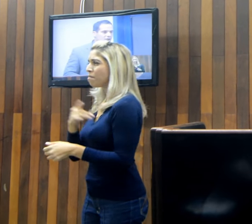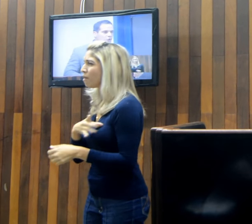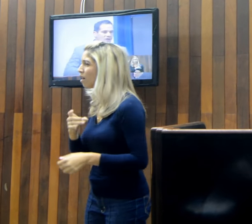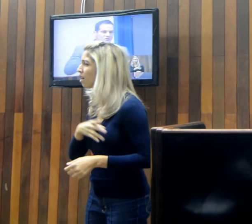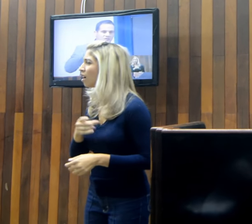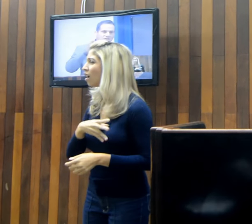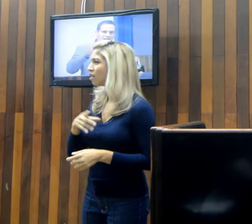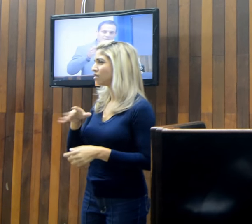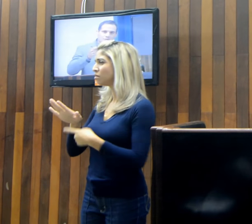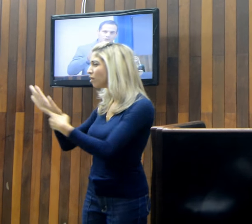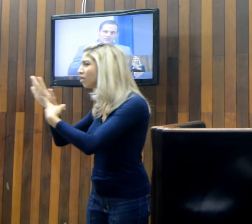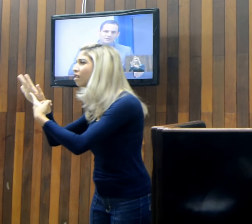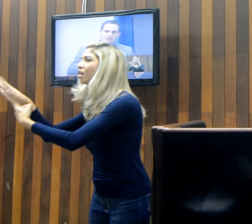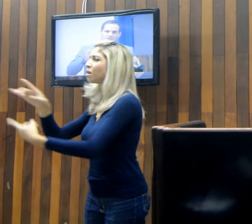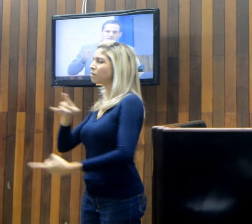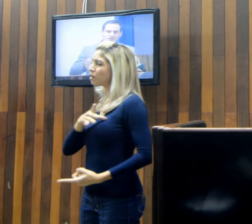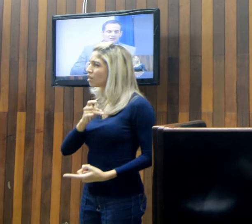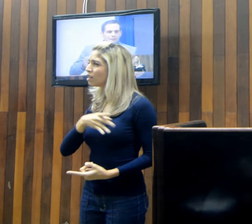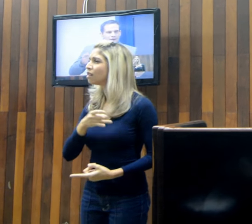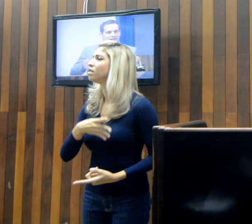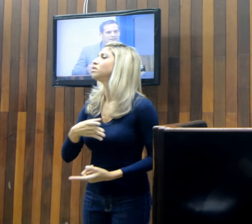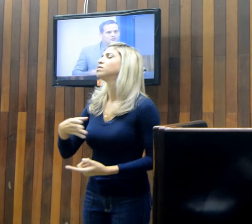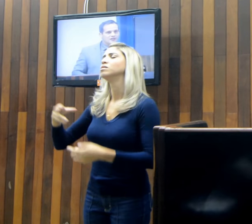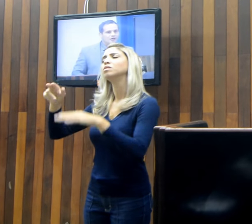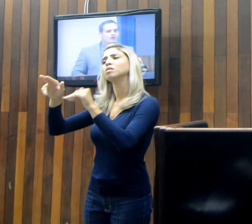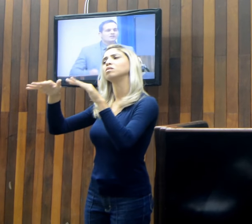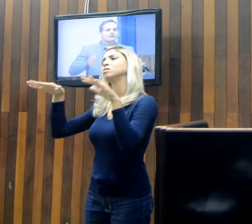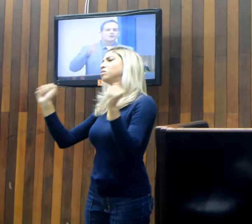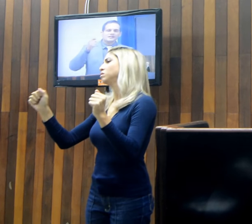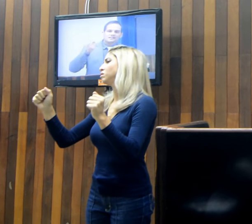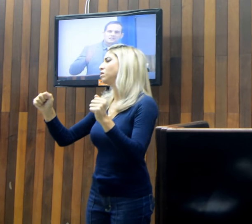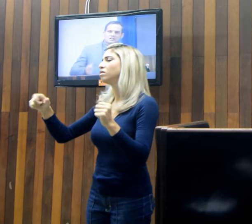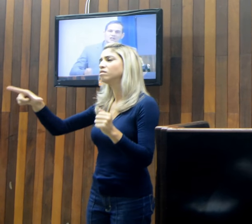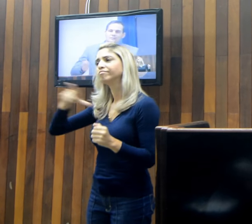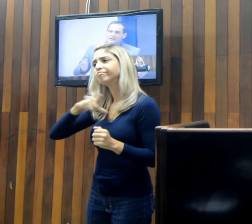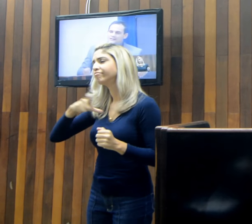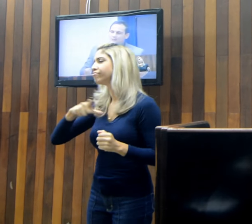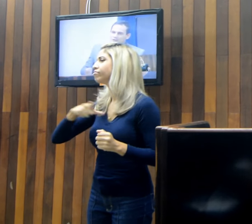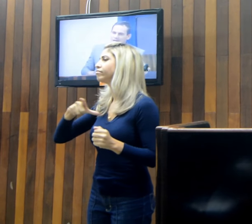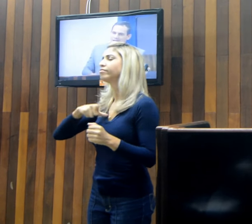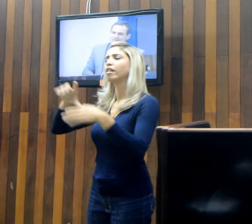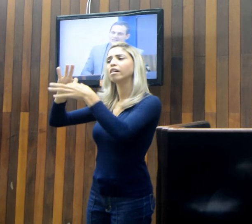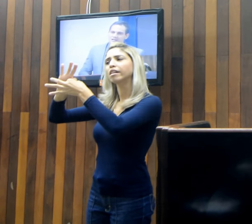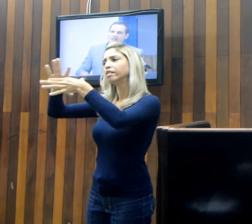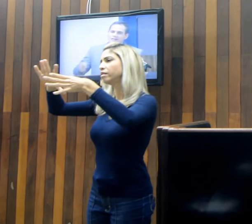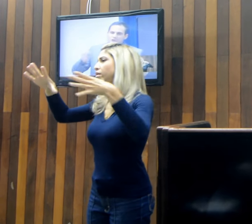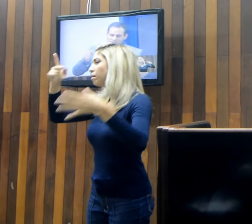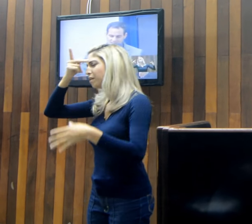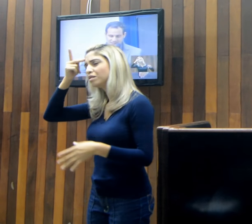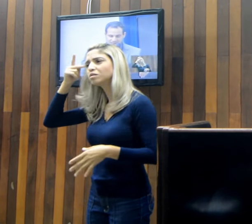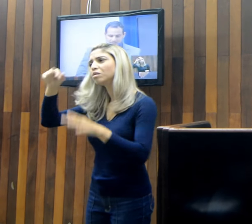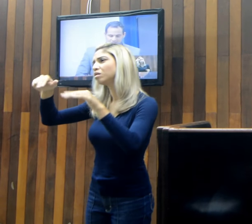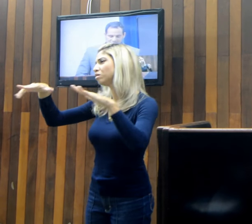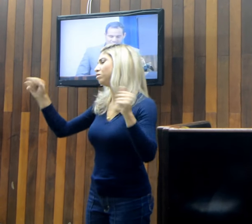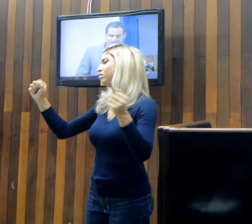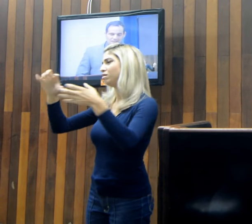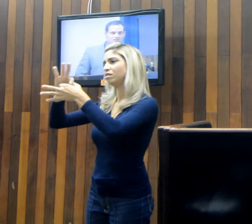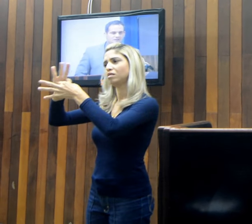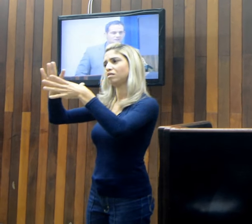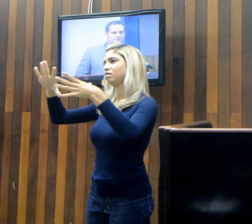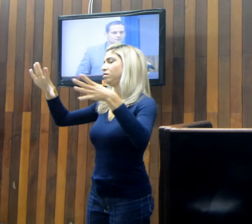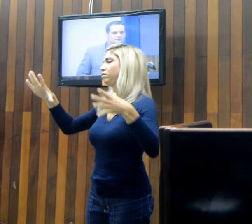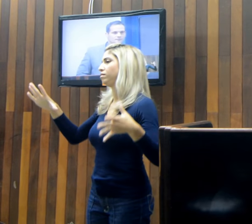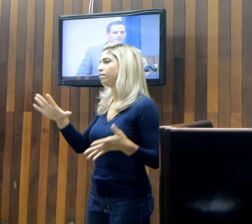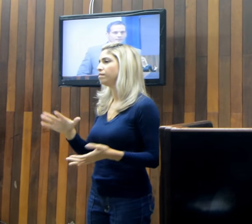Enquanto tiver esse poder envolvido em campanha eleitoral, não existe campanha democrática em nossa cidade.